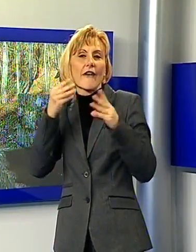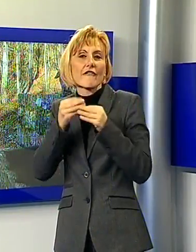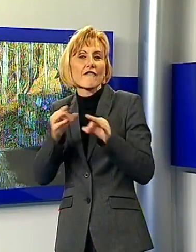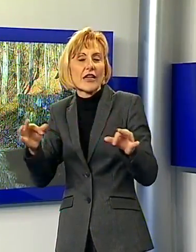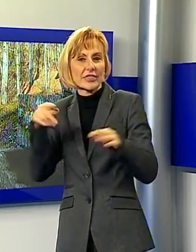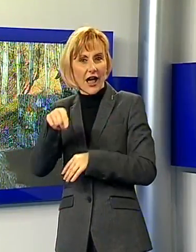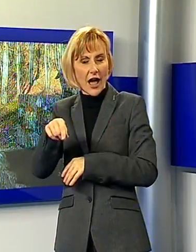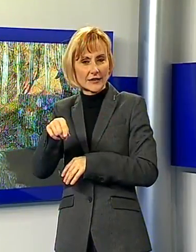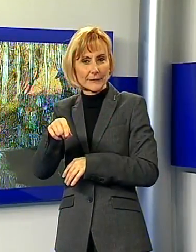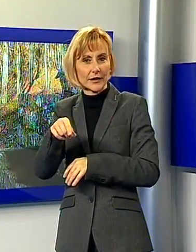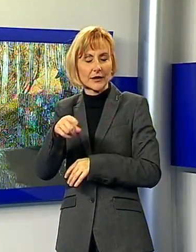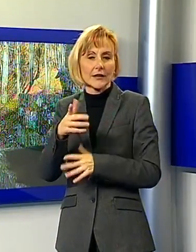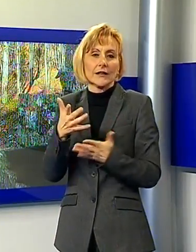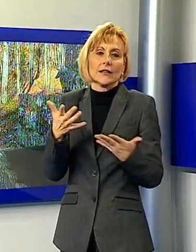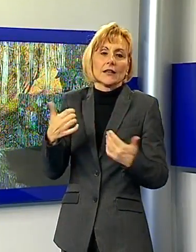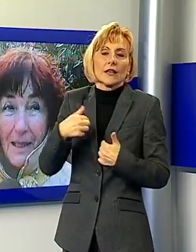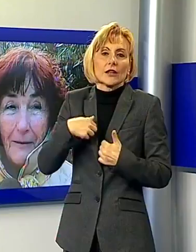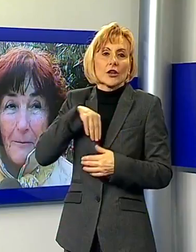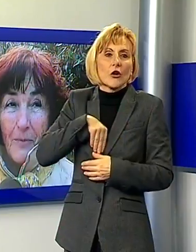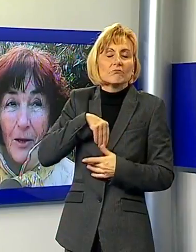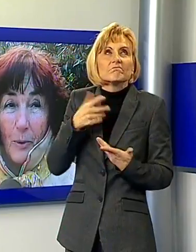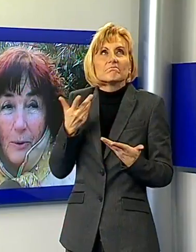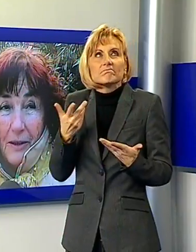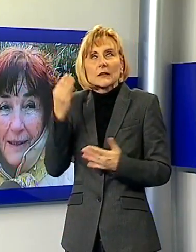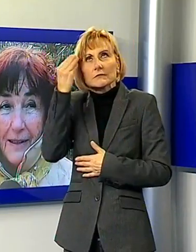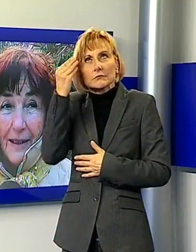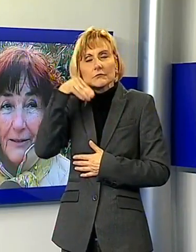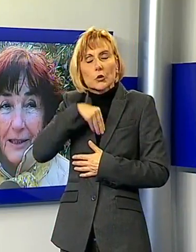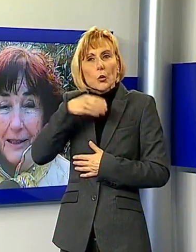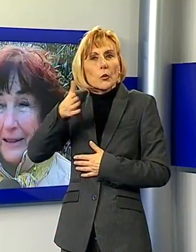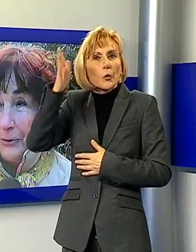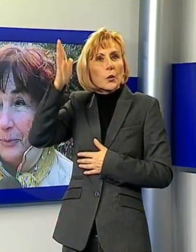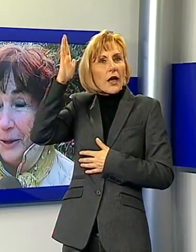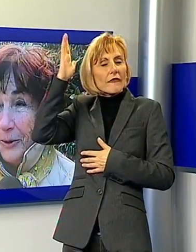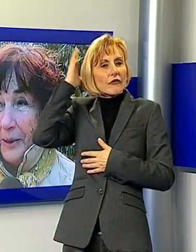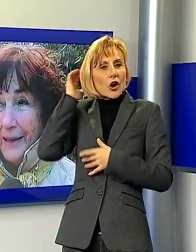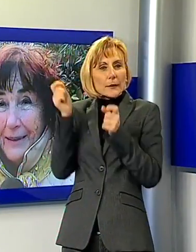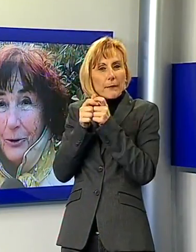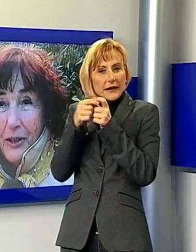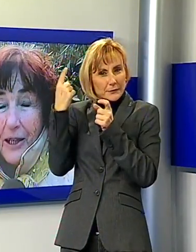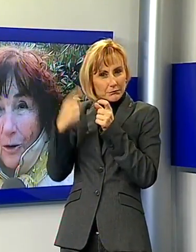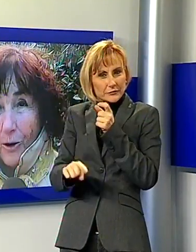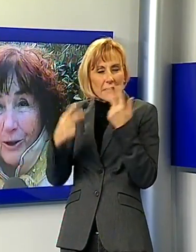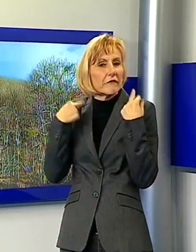chiedo se effettivamente come poteva essere la vita in quel piccolo paese così raccolto